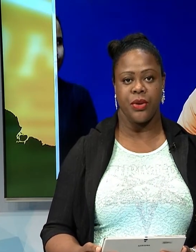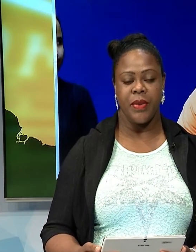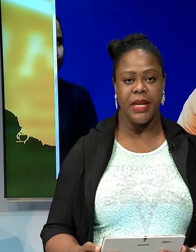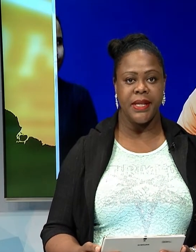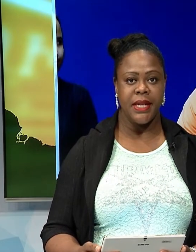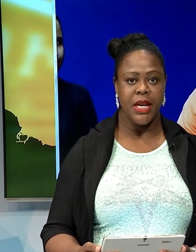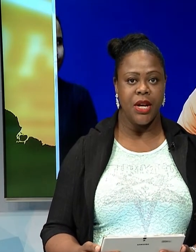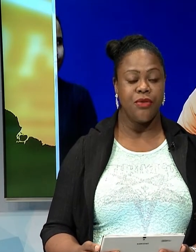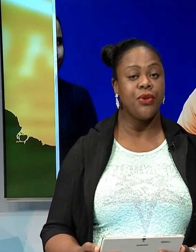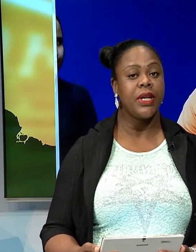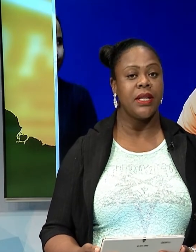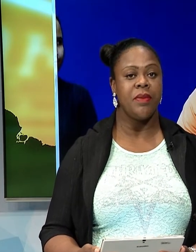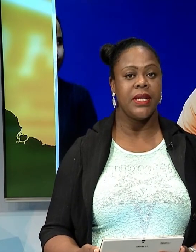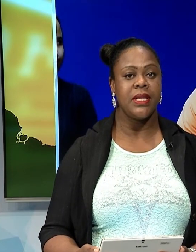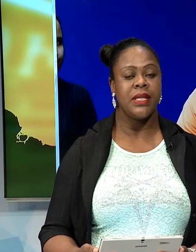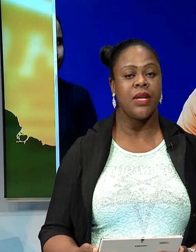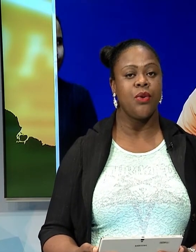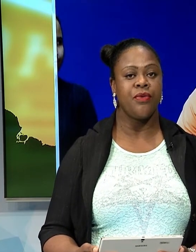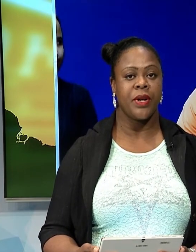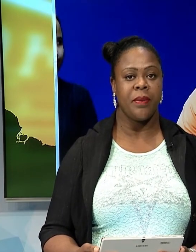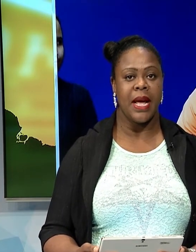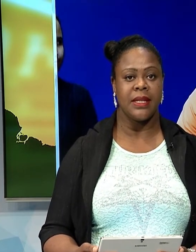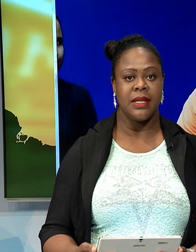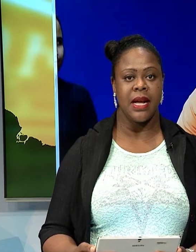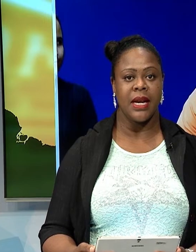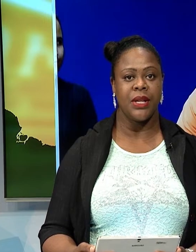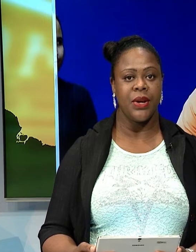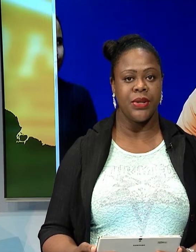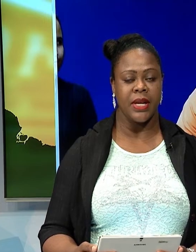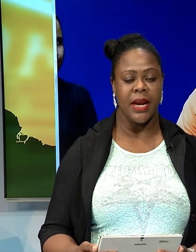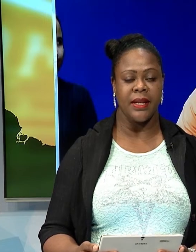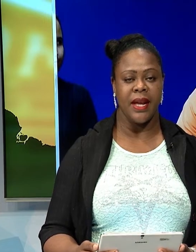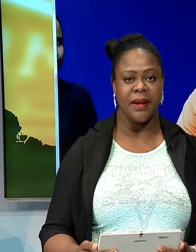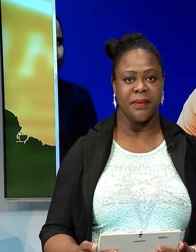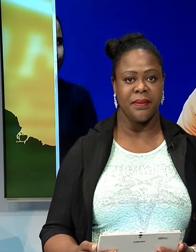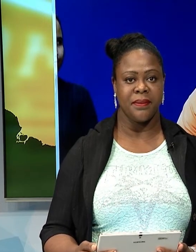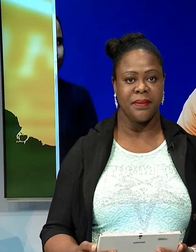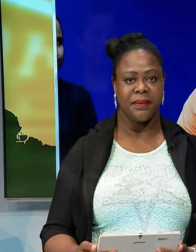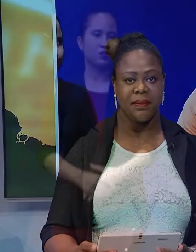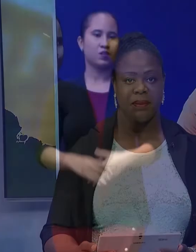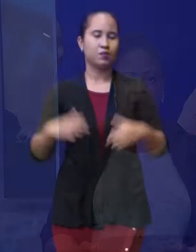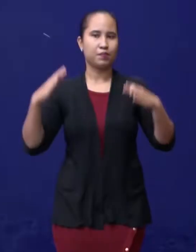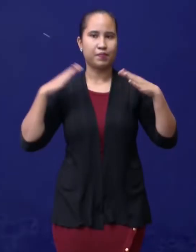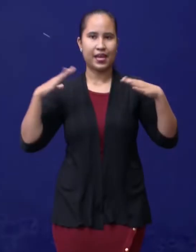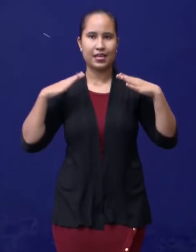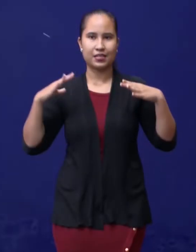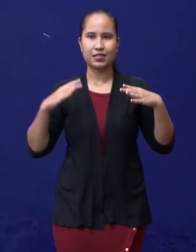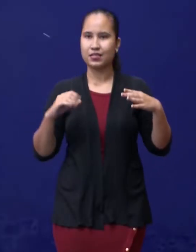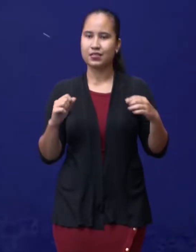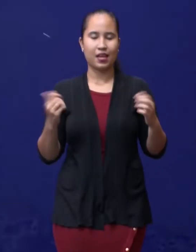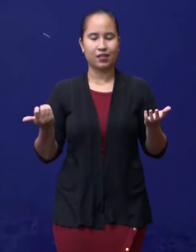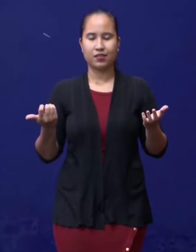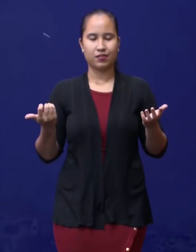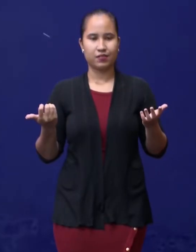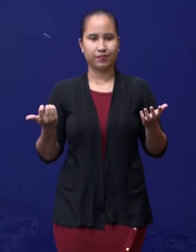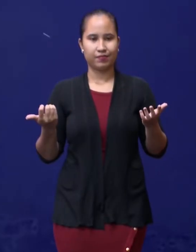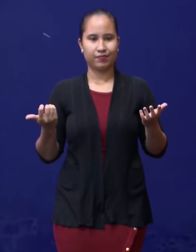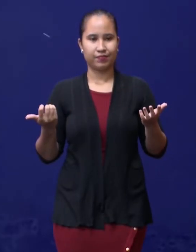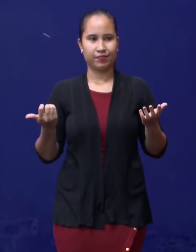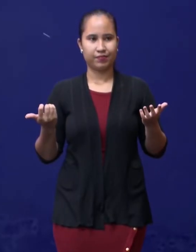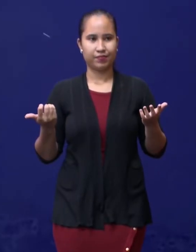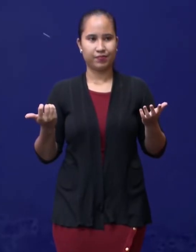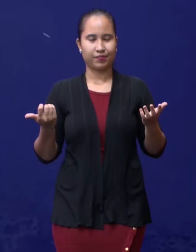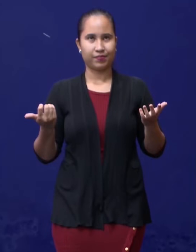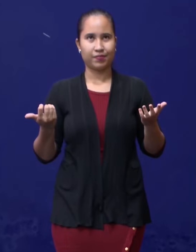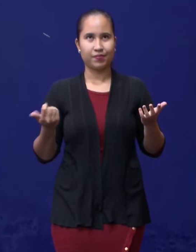geweest door medici voordat de mensen zijn overgeplaatst naar thuisquarantaine. Het is dus niet omdat men heeft gezegd van ik